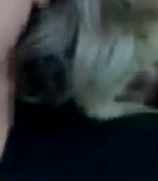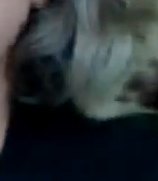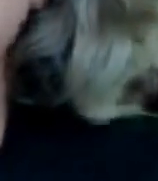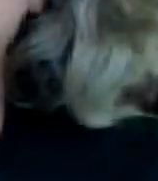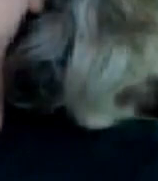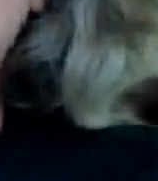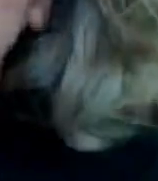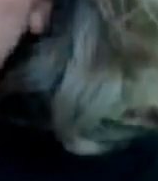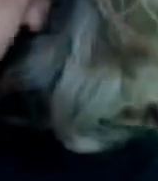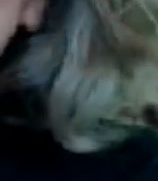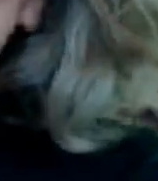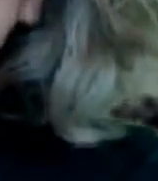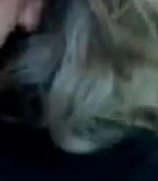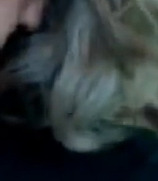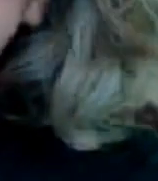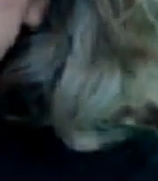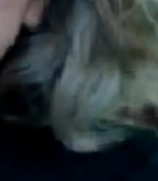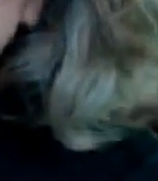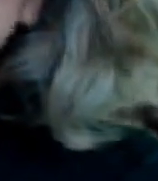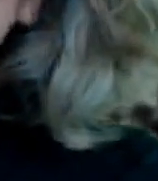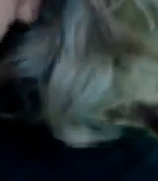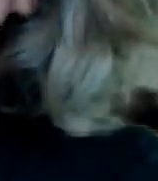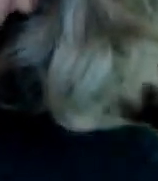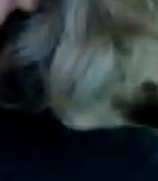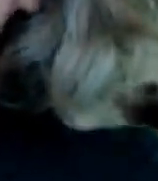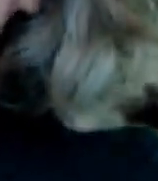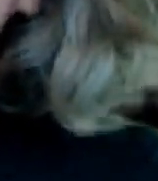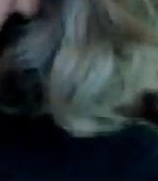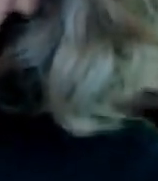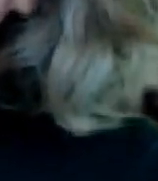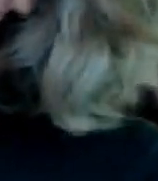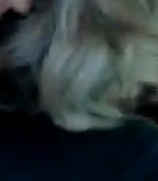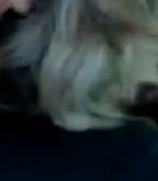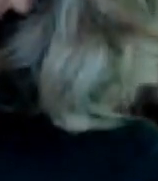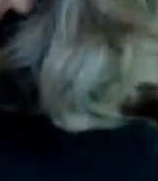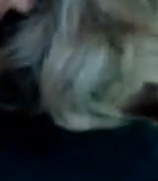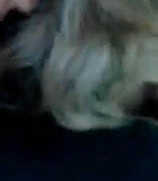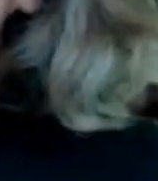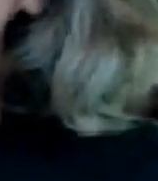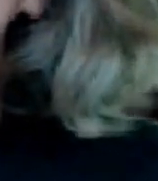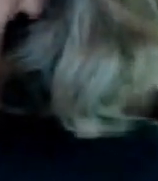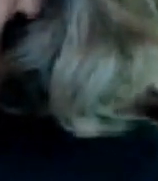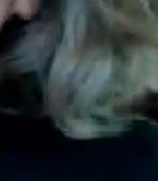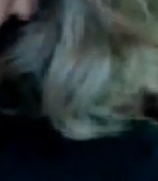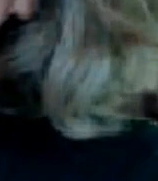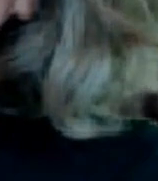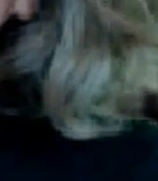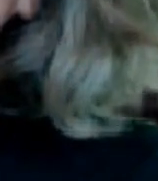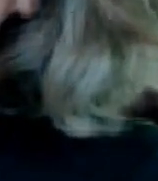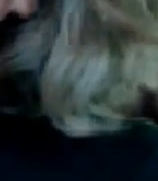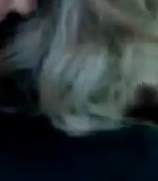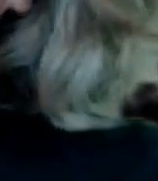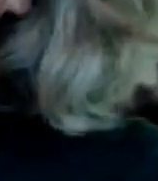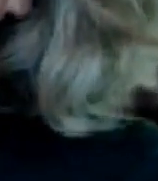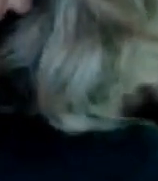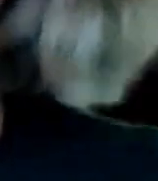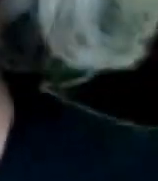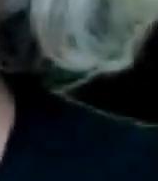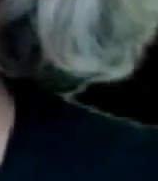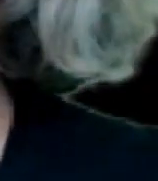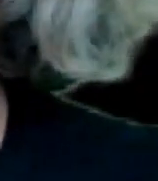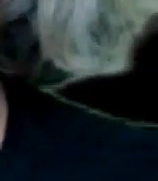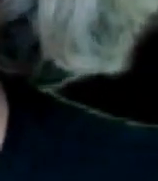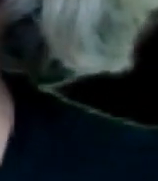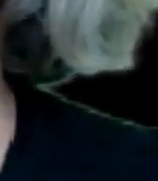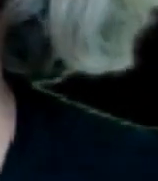Ya tienen más fama O algo así Quizás por eso Pero Yo sé que Por